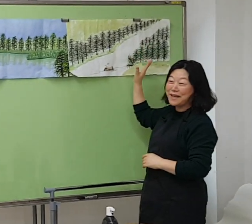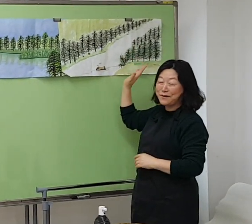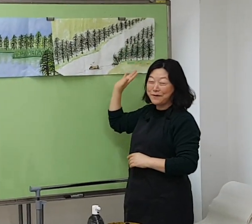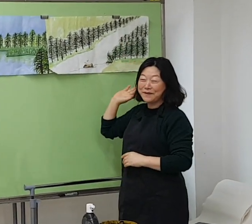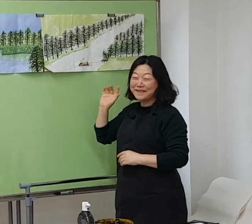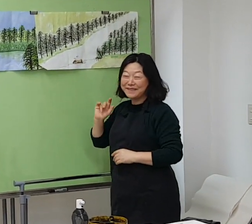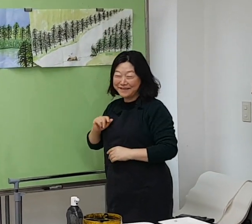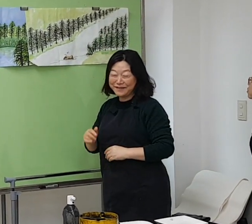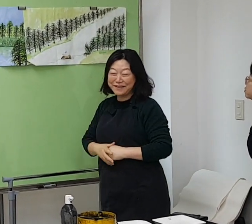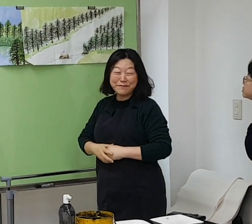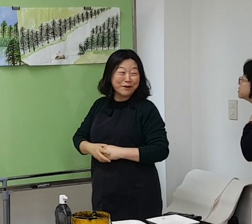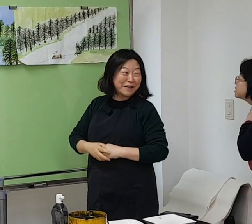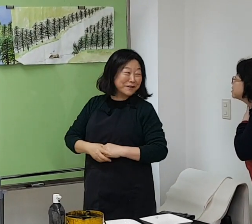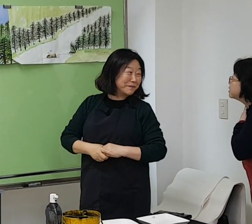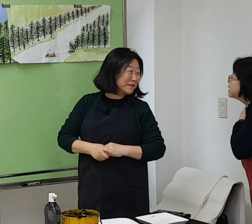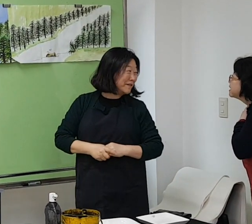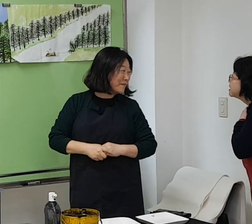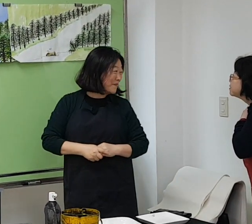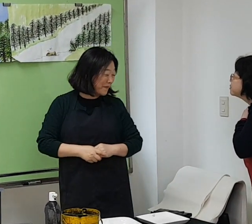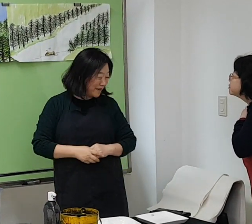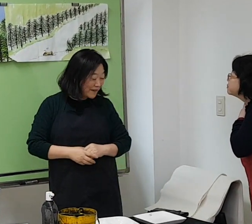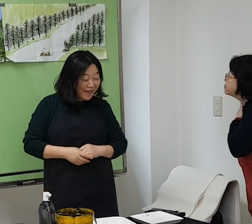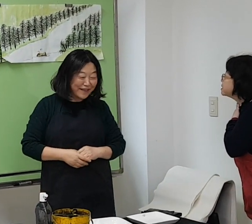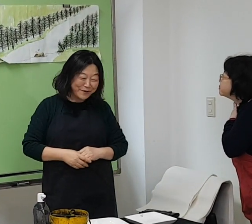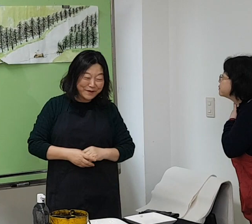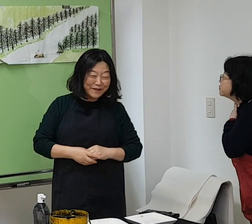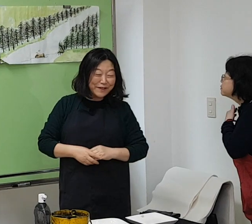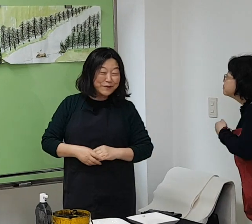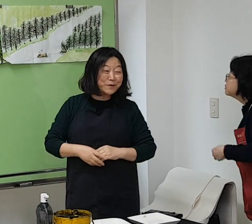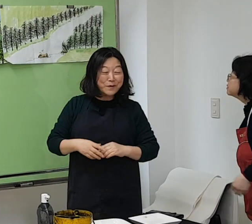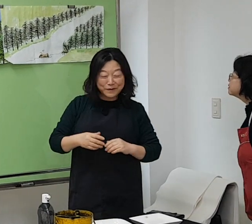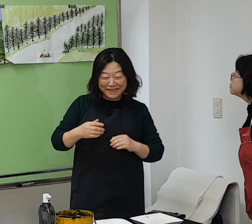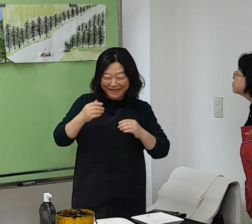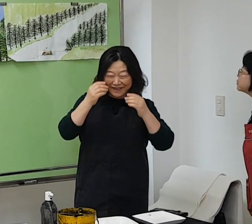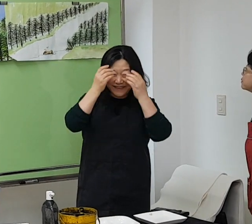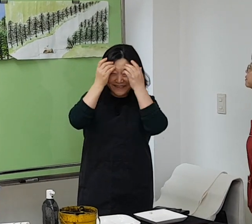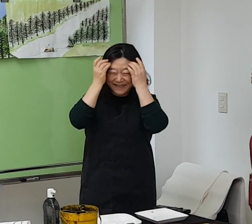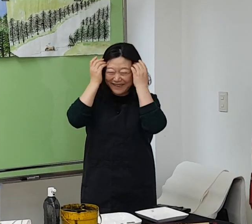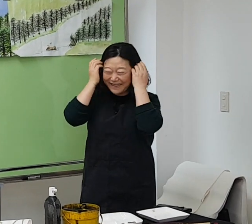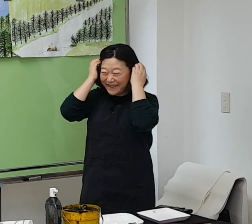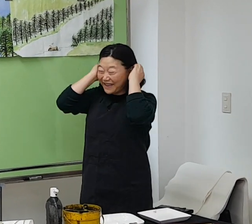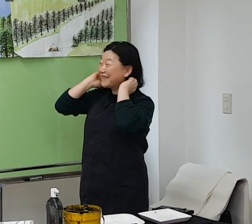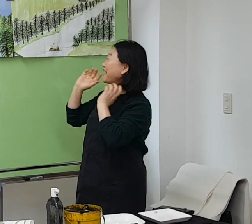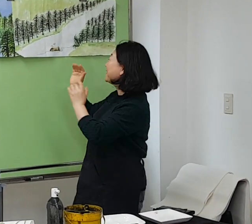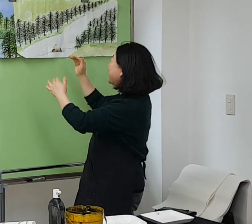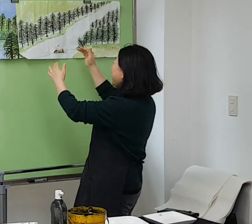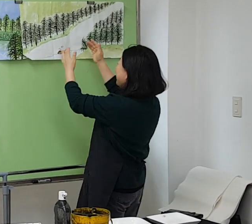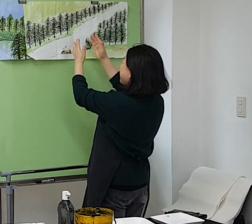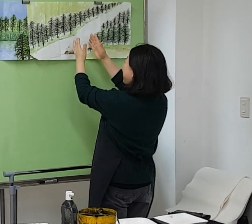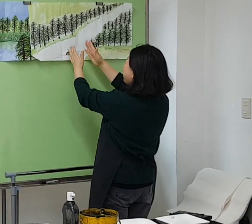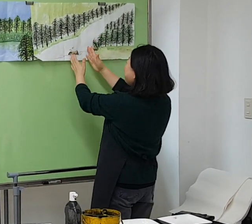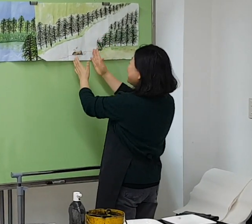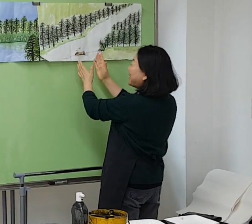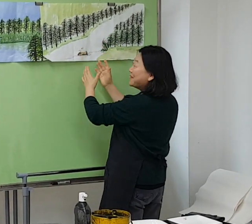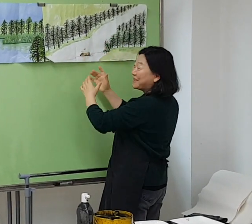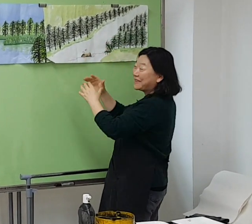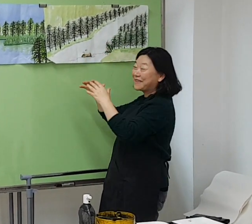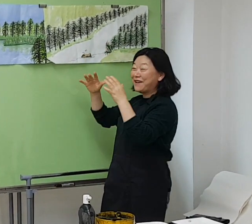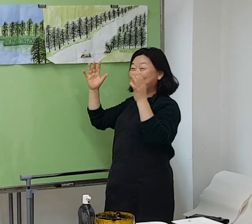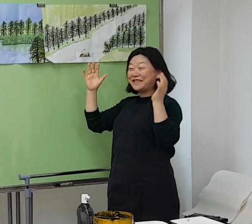개국. 그걸 표현하고 싶어서. 예, 출목꽃이에요. 그래갖고 이렇게 딱 불빛하면서 그 개구리가